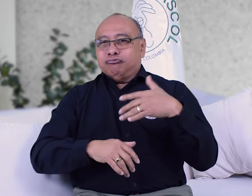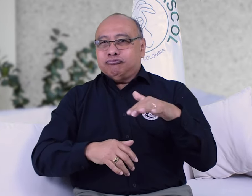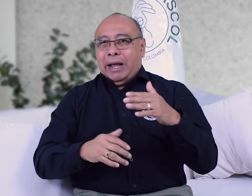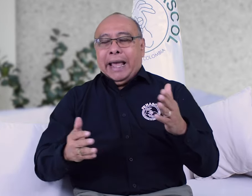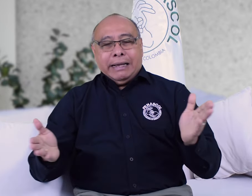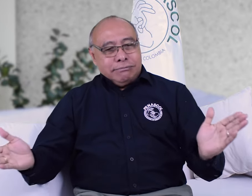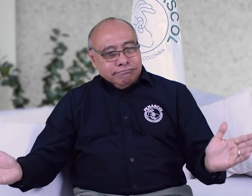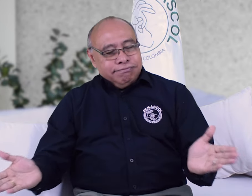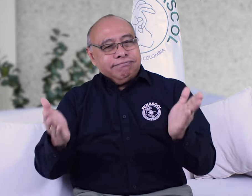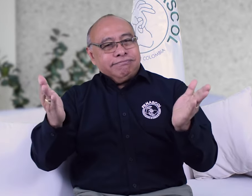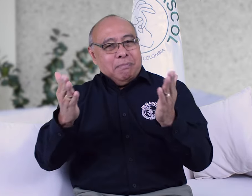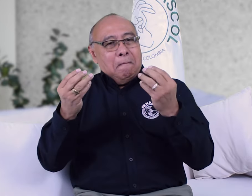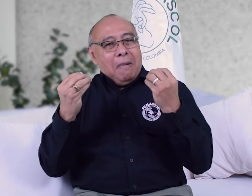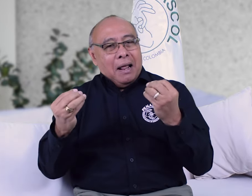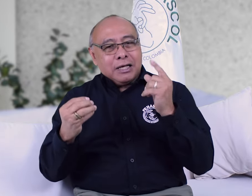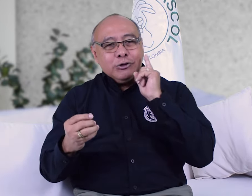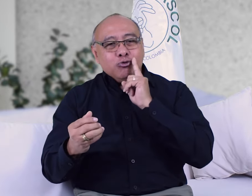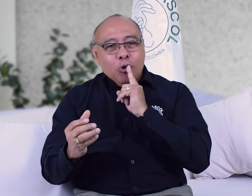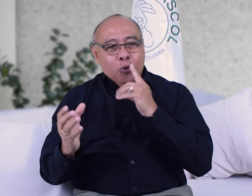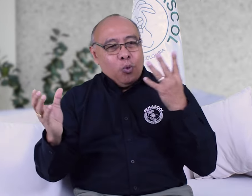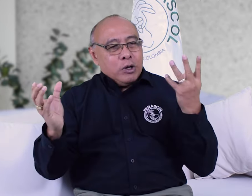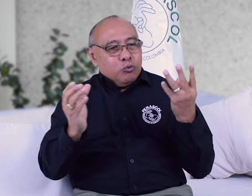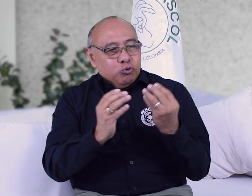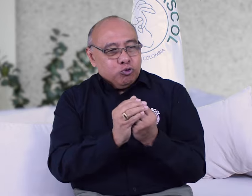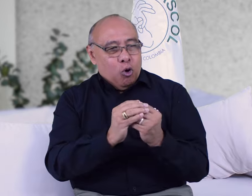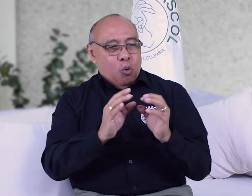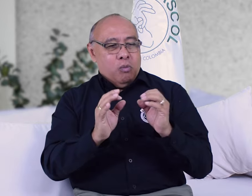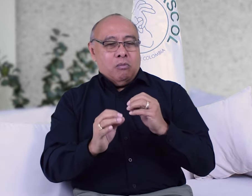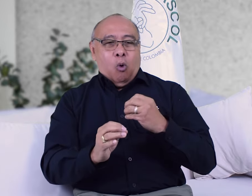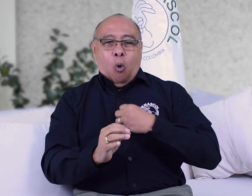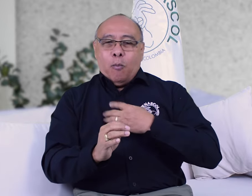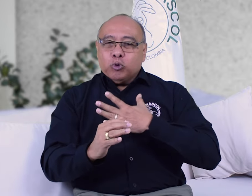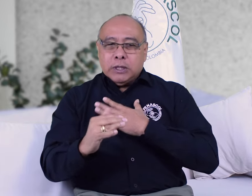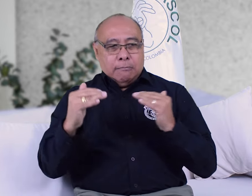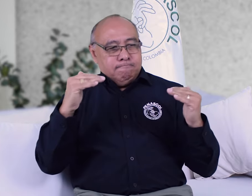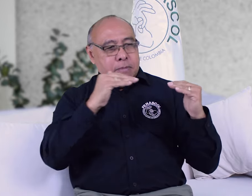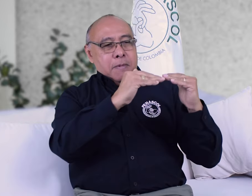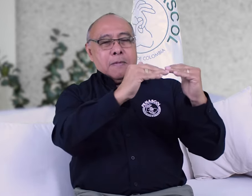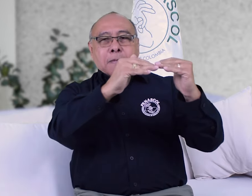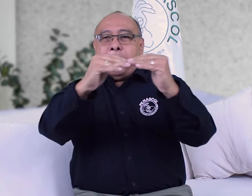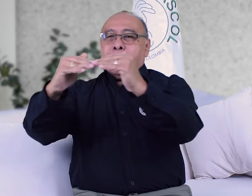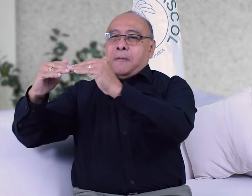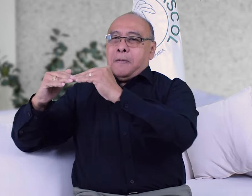y motivando la inclusión y la igualdad de oportunidades.